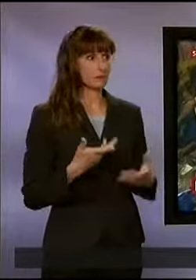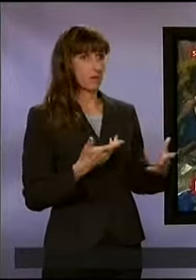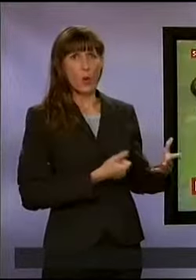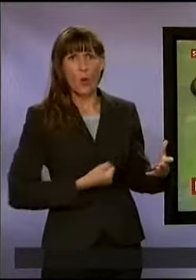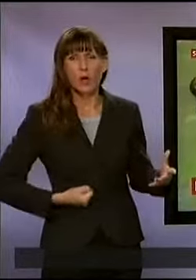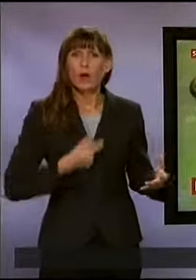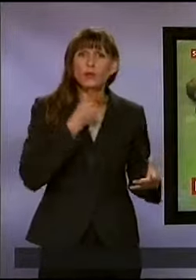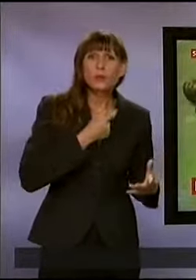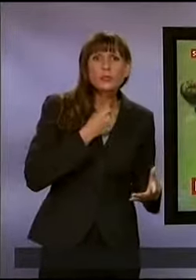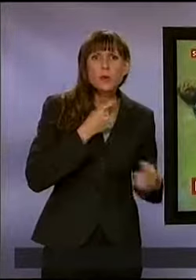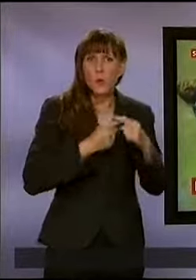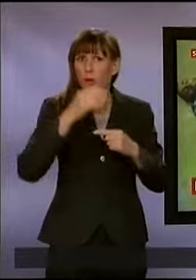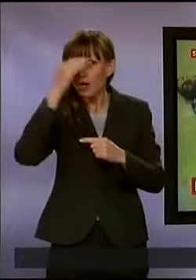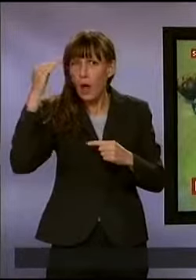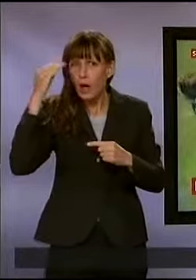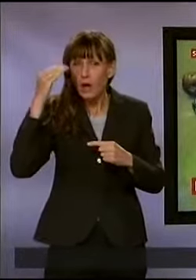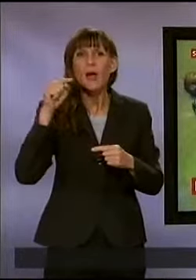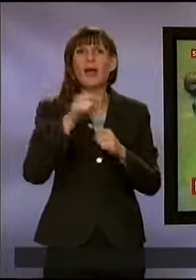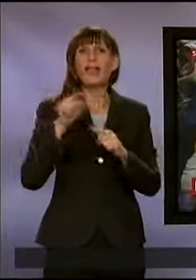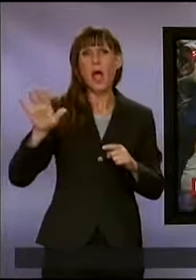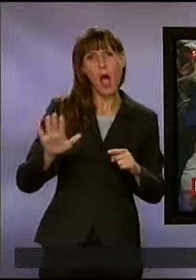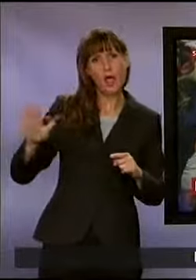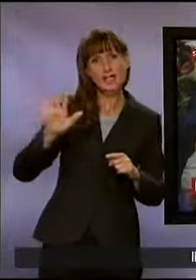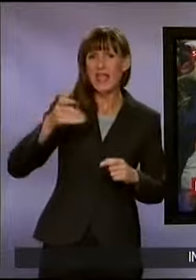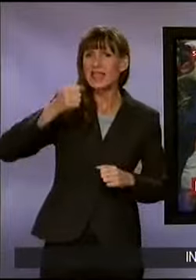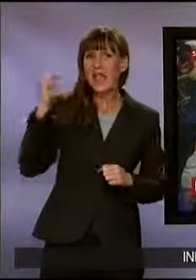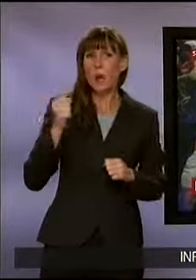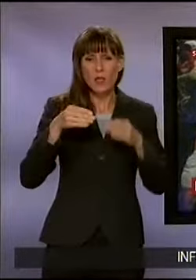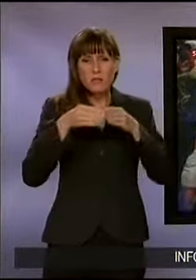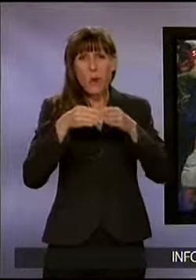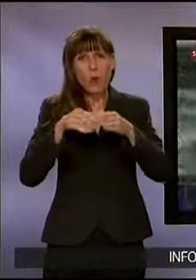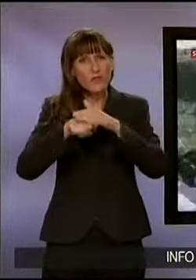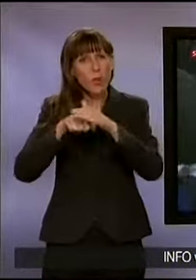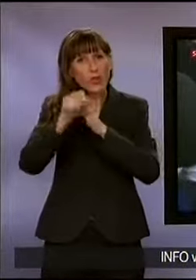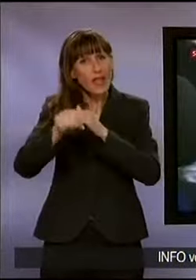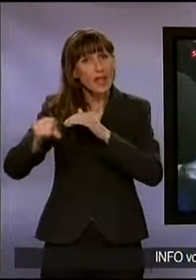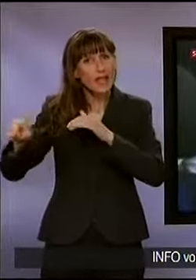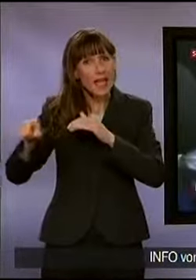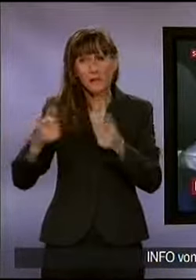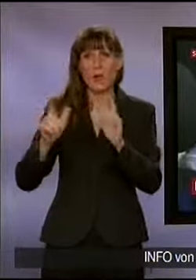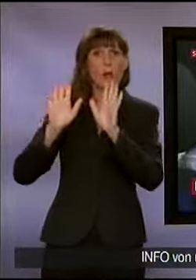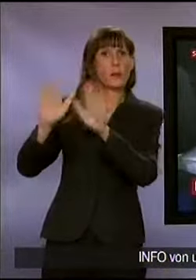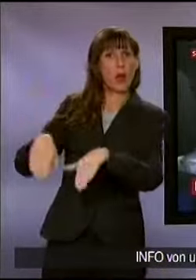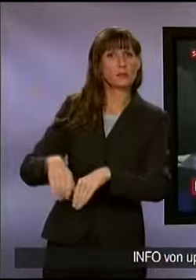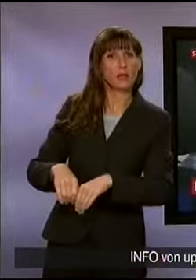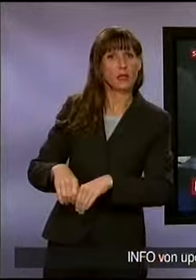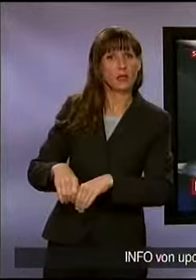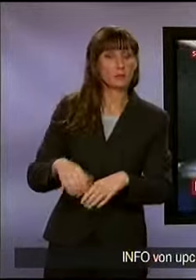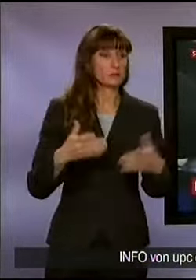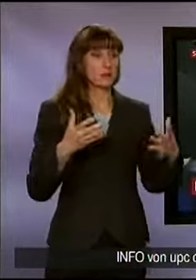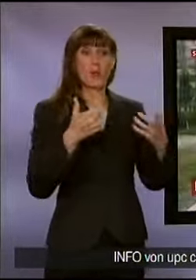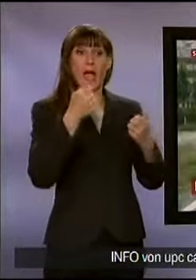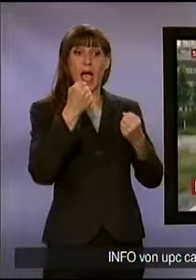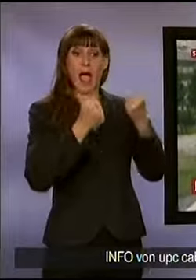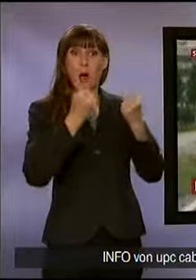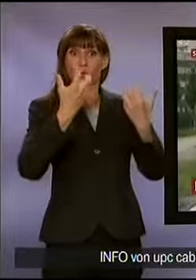durstig und krank. In Asien sind tausende Bootsflüchtlinge sich selbst überlassen. Der Automat. In der